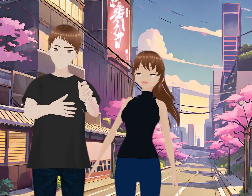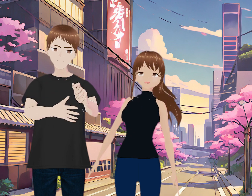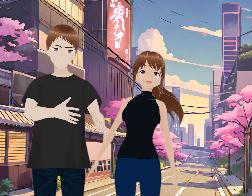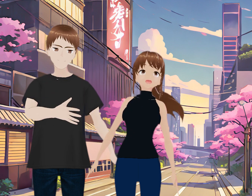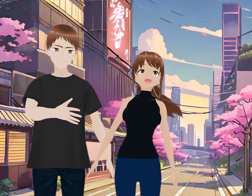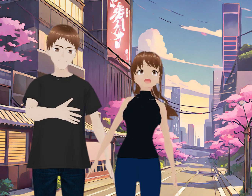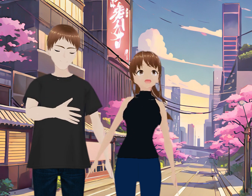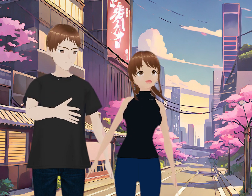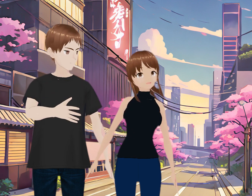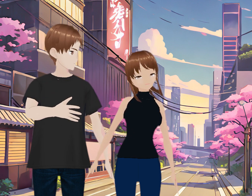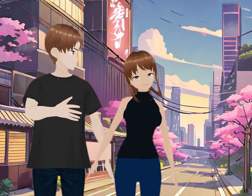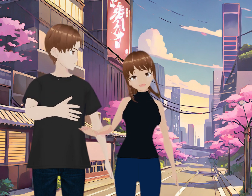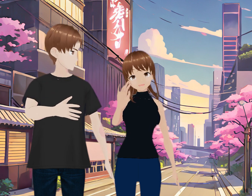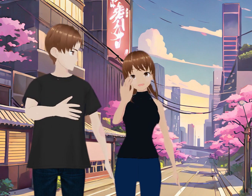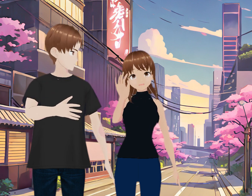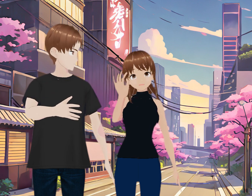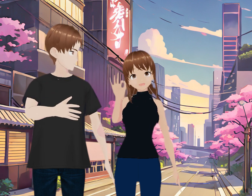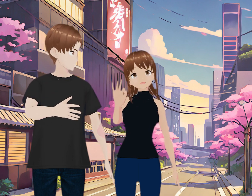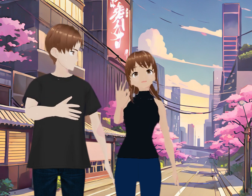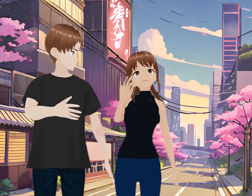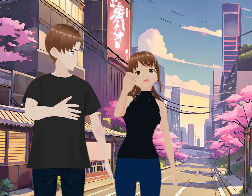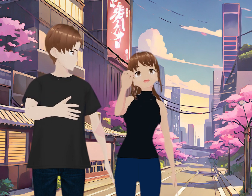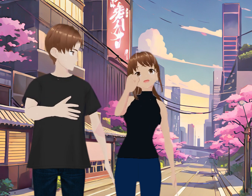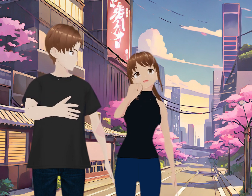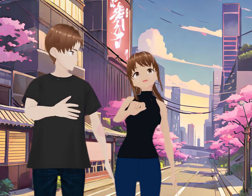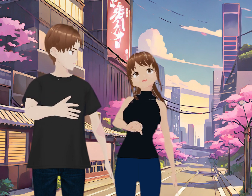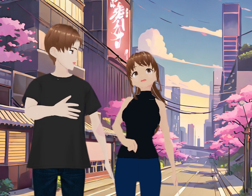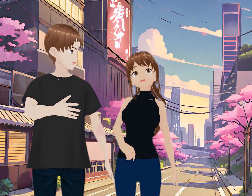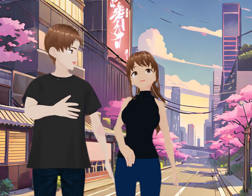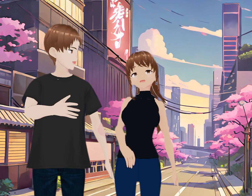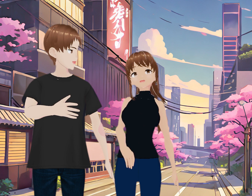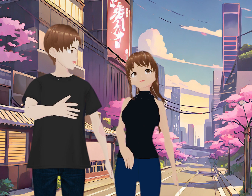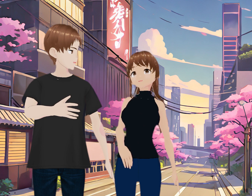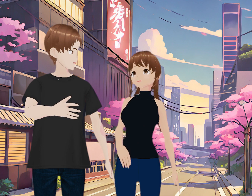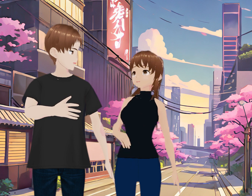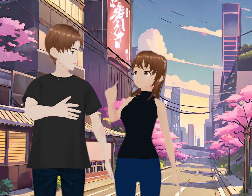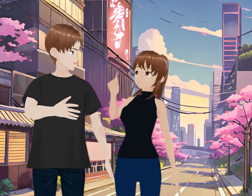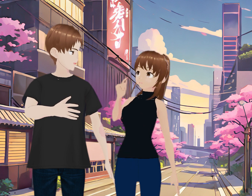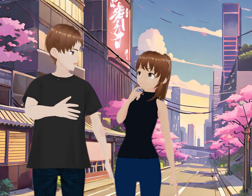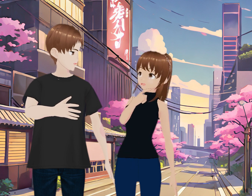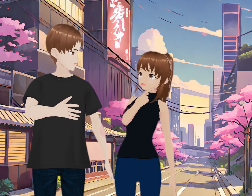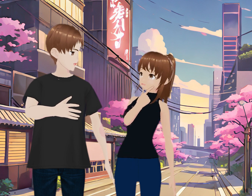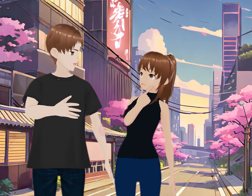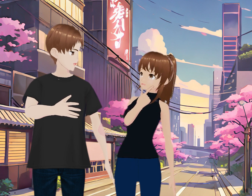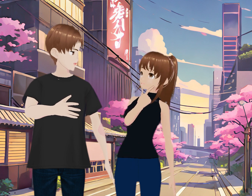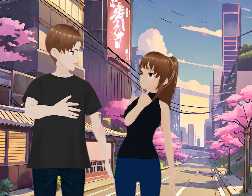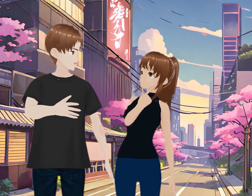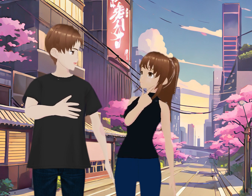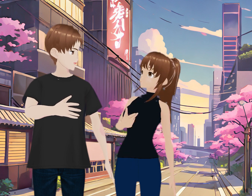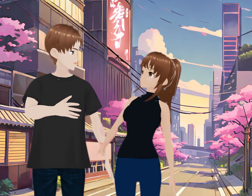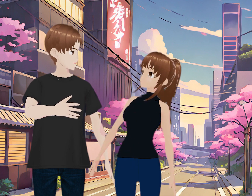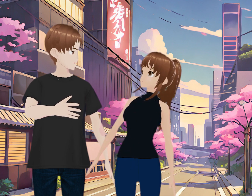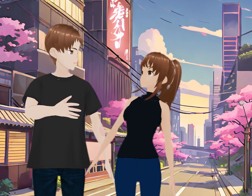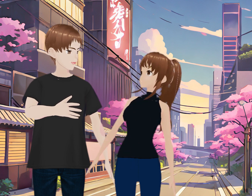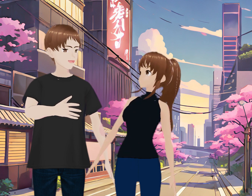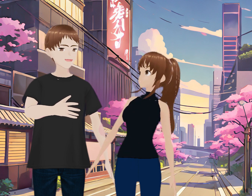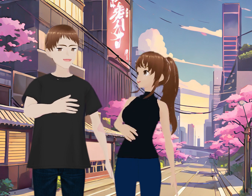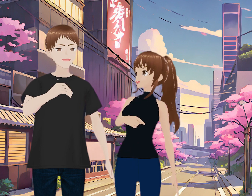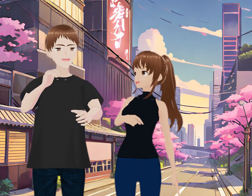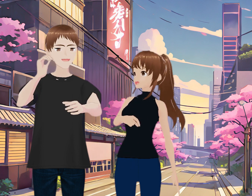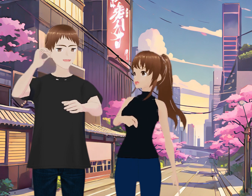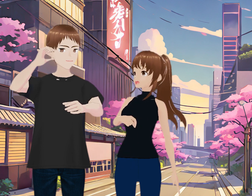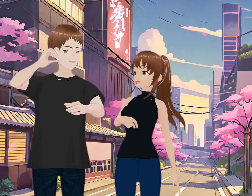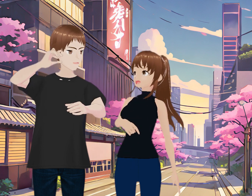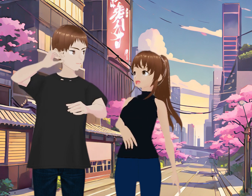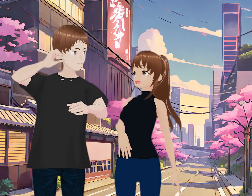ahí Es que Era una cosa Extraordinaria Que solo sucede En México Pero ya no la he vuelto A ver ¿Tú la has visto? ¿La has escuchado? Si